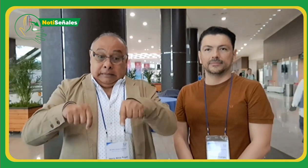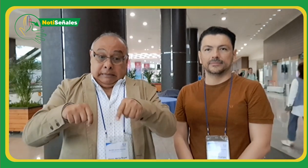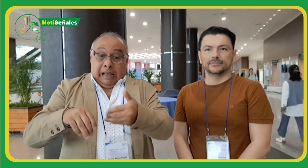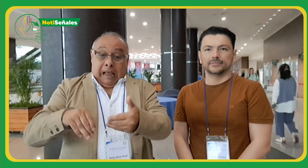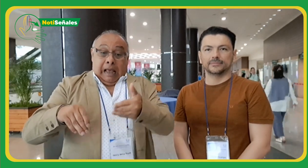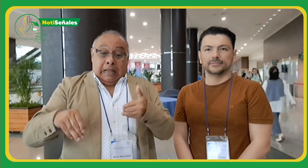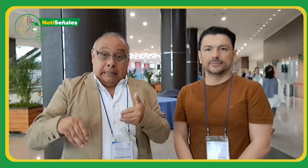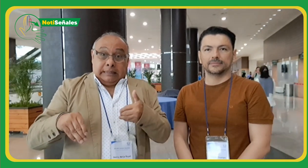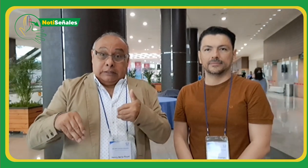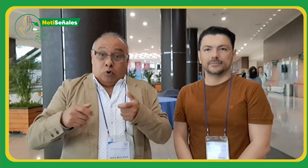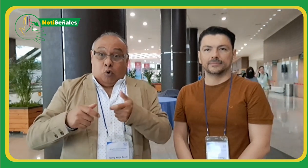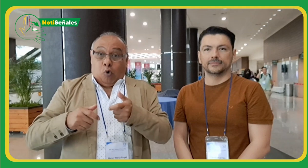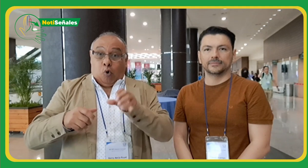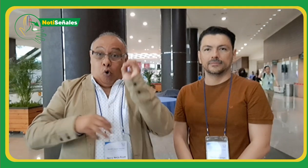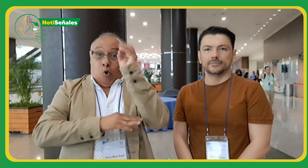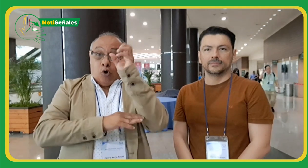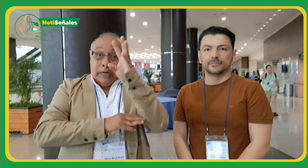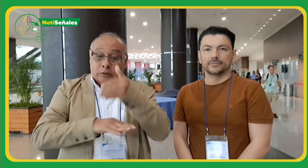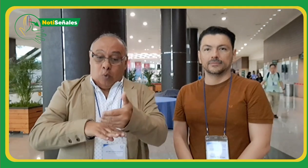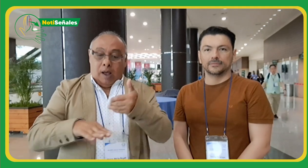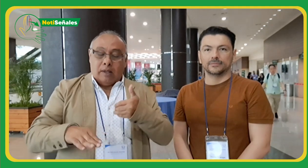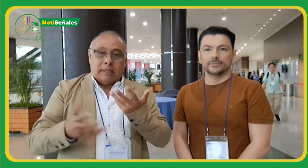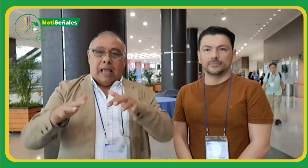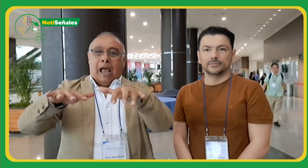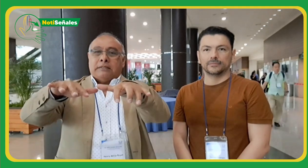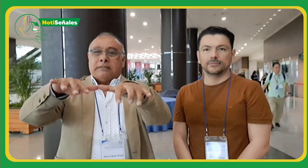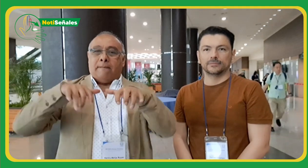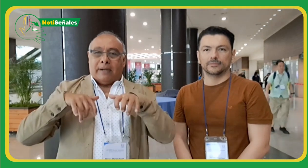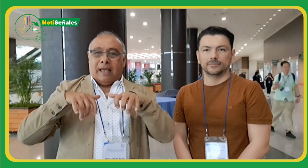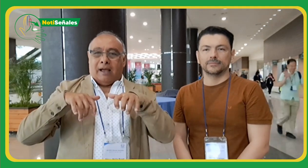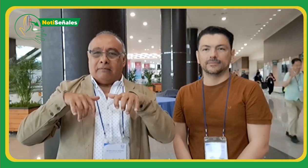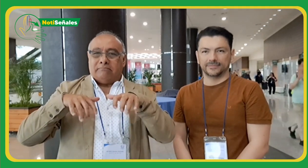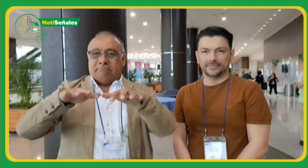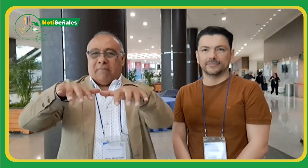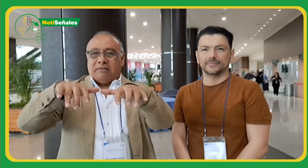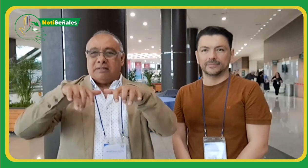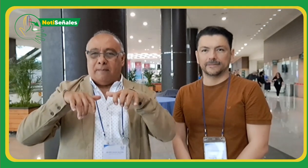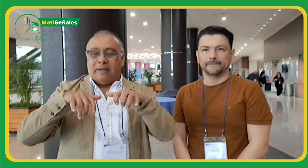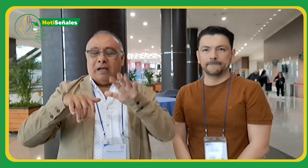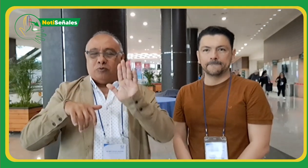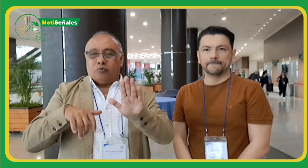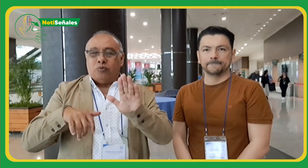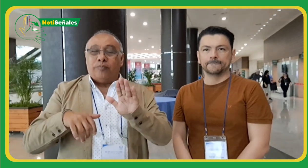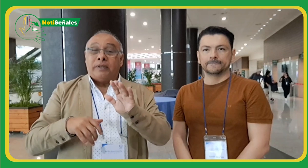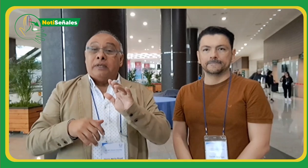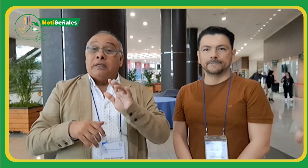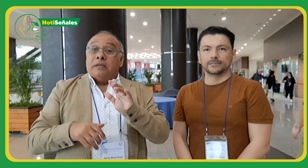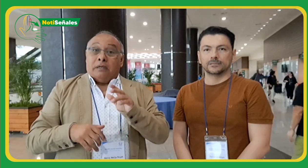Antes de este congreso se realiza la asamblea. Algunas personas pueden creer que Daniel y yo venimos como